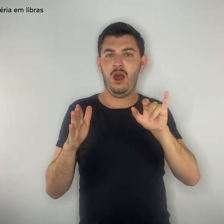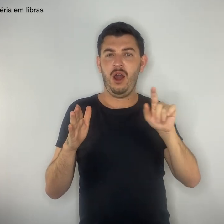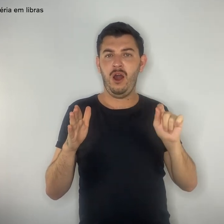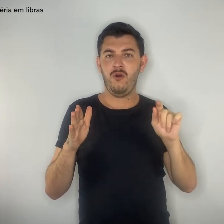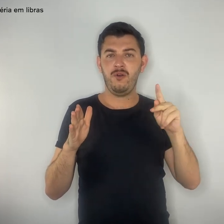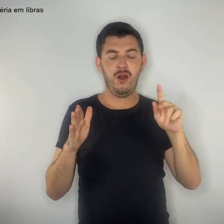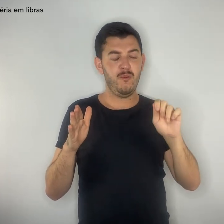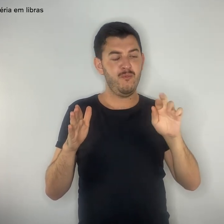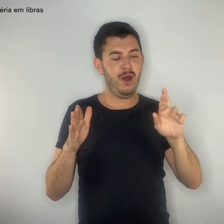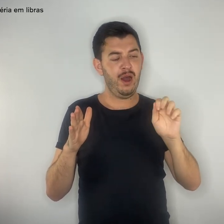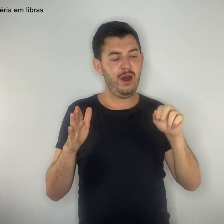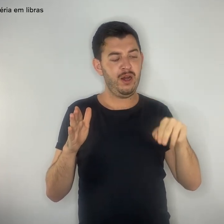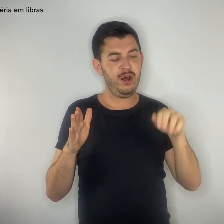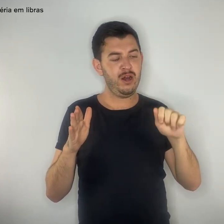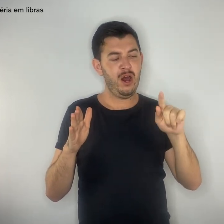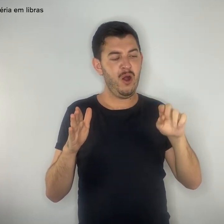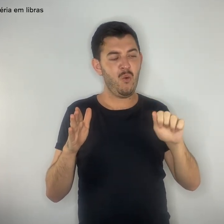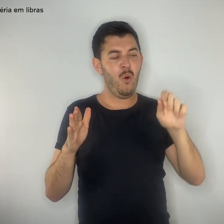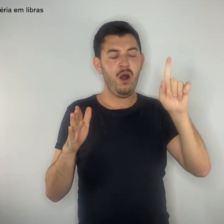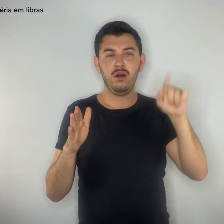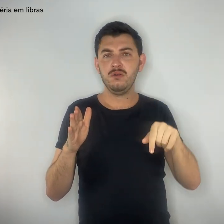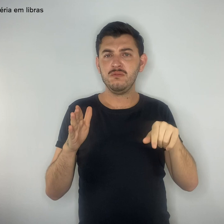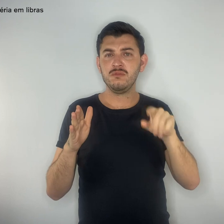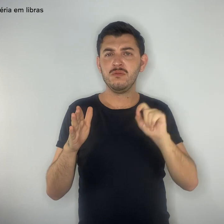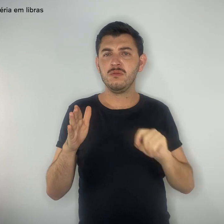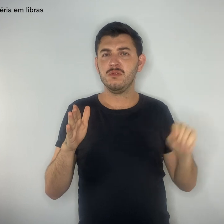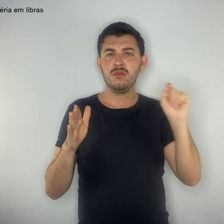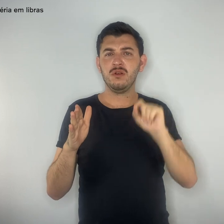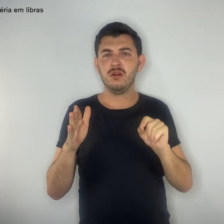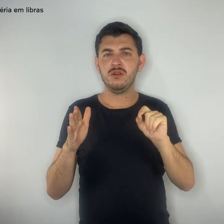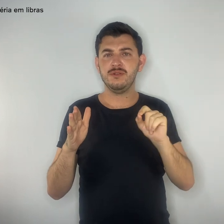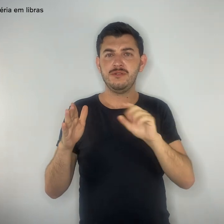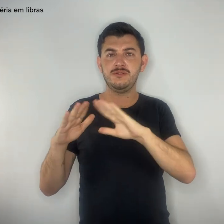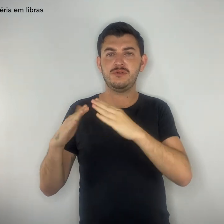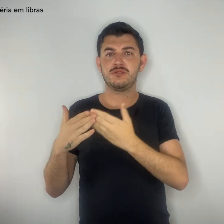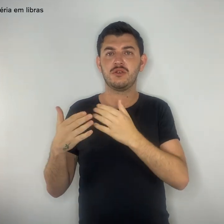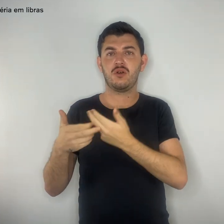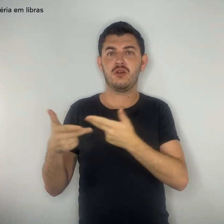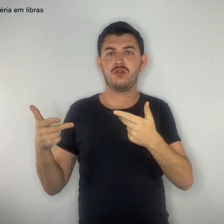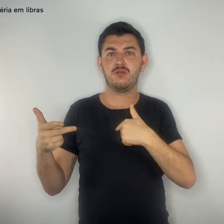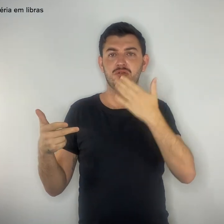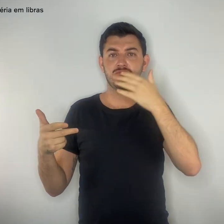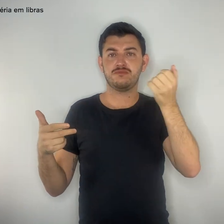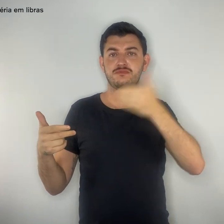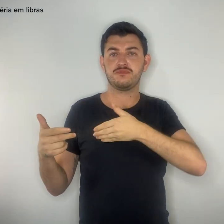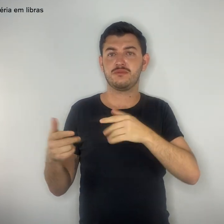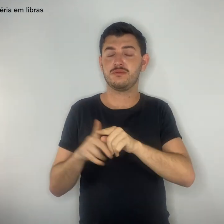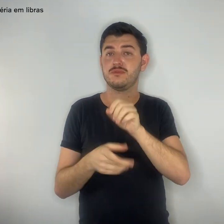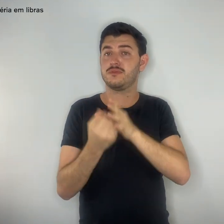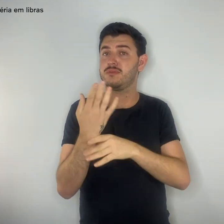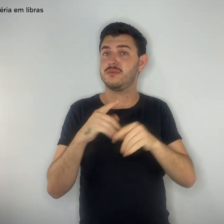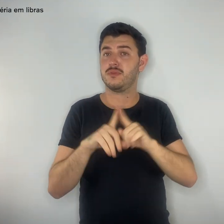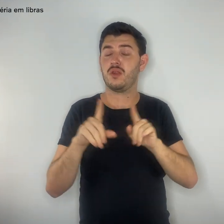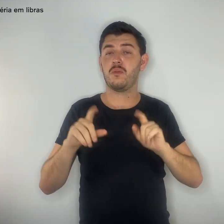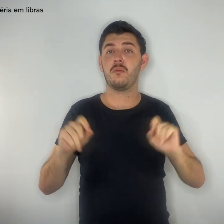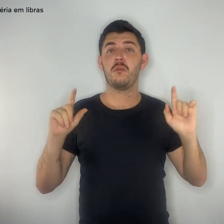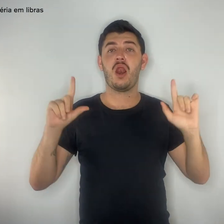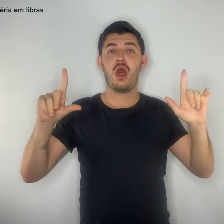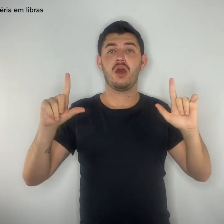campanha. 4. Foram confeccionadas placas para denunciar a superlotação nas salas de